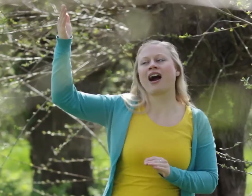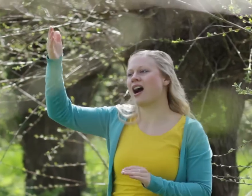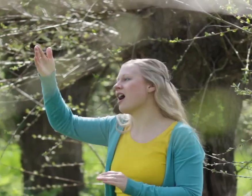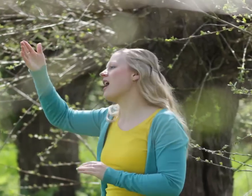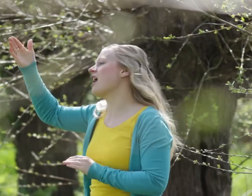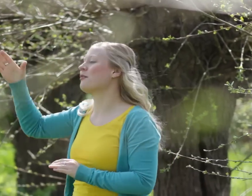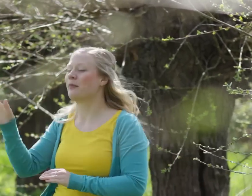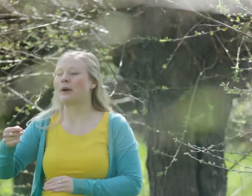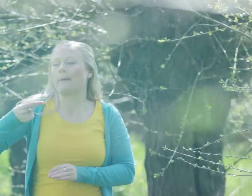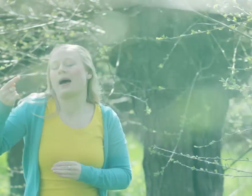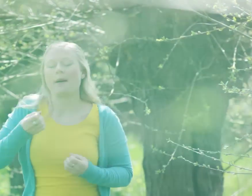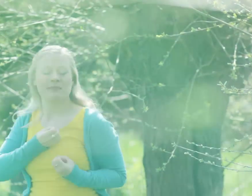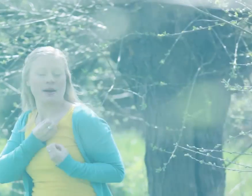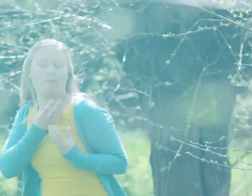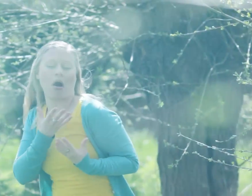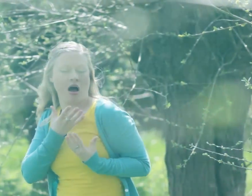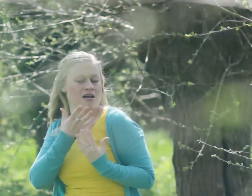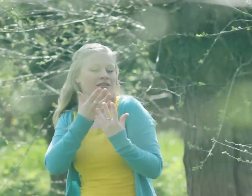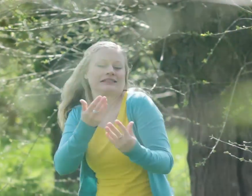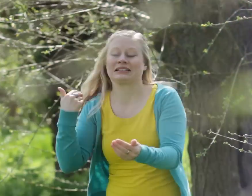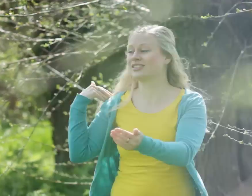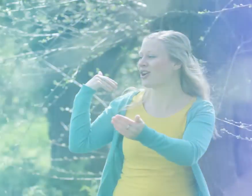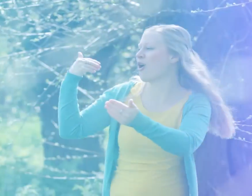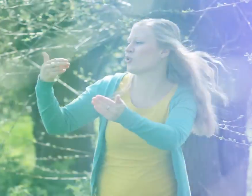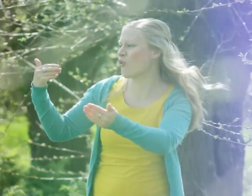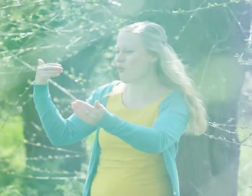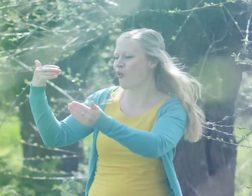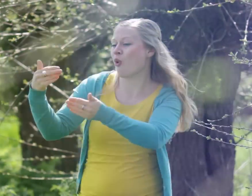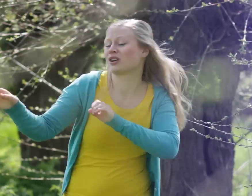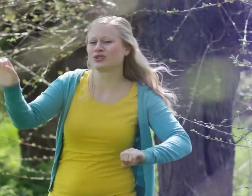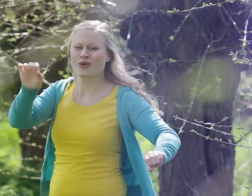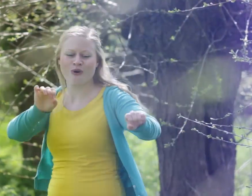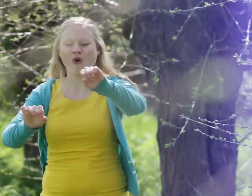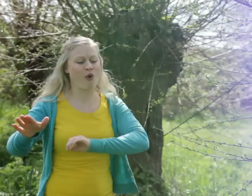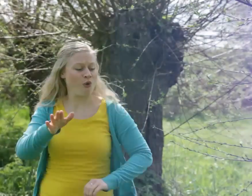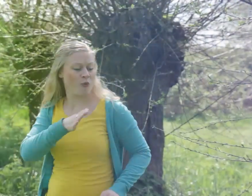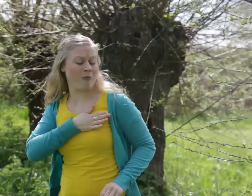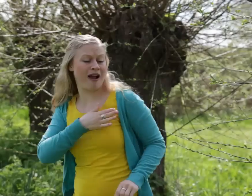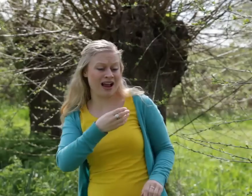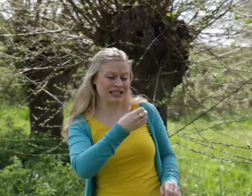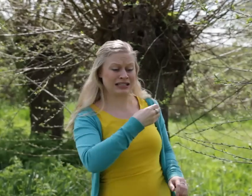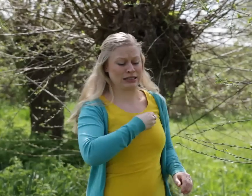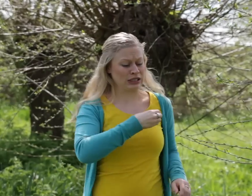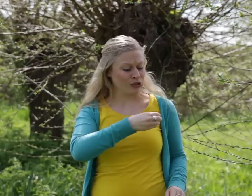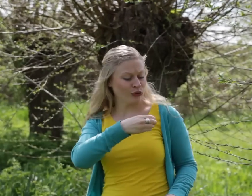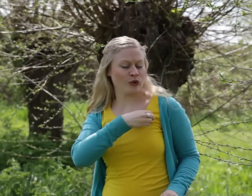Met meer passie dan ooit O mijn tier,